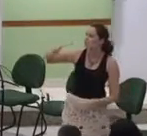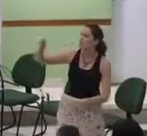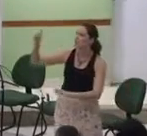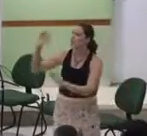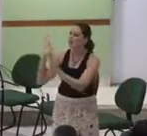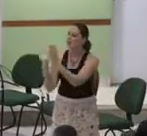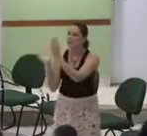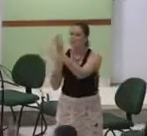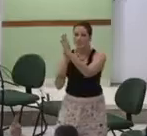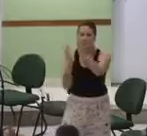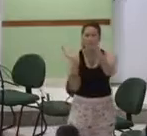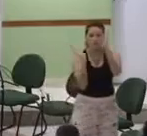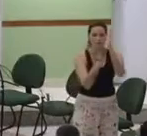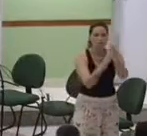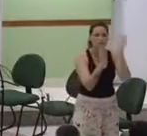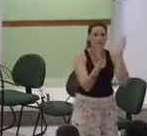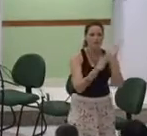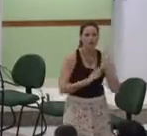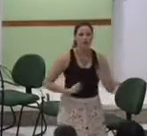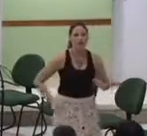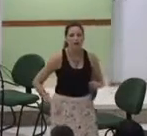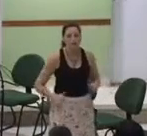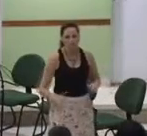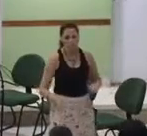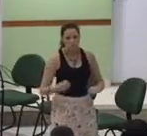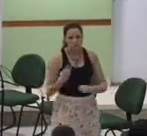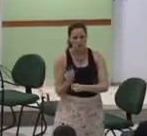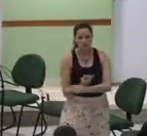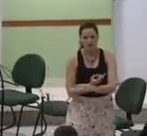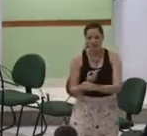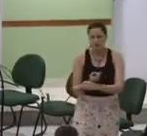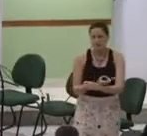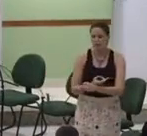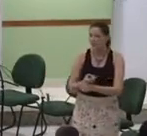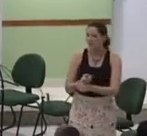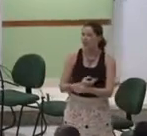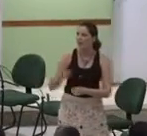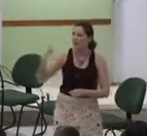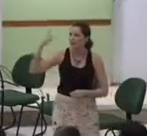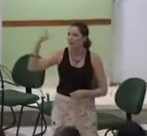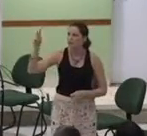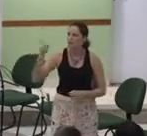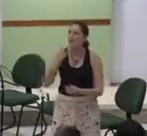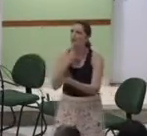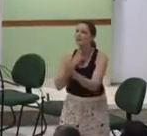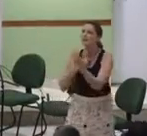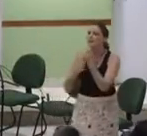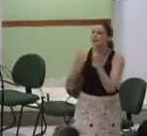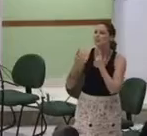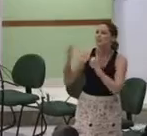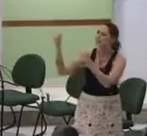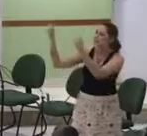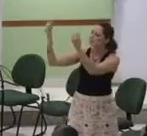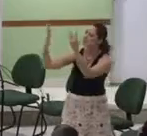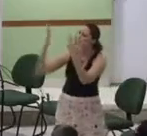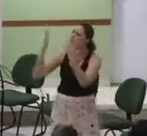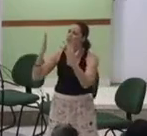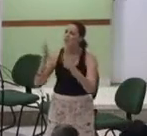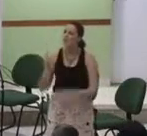sempre mais mais buscar o teu medo agasta conhecer pelo